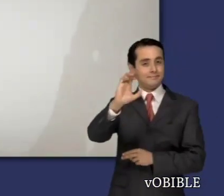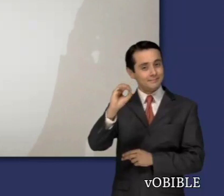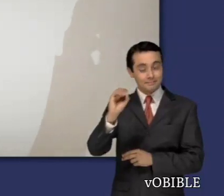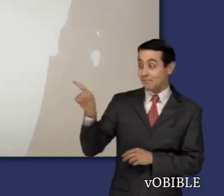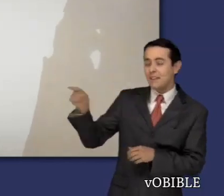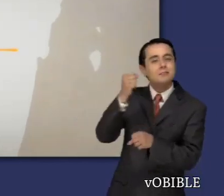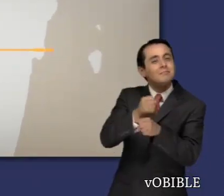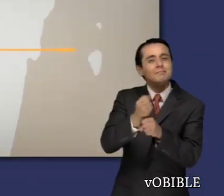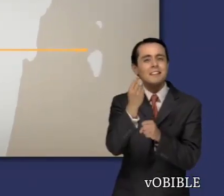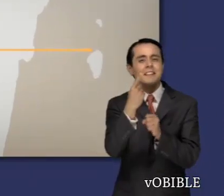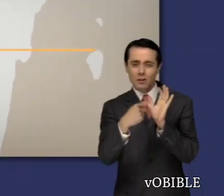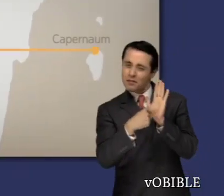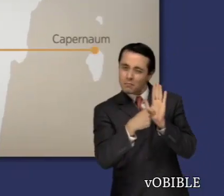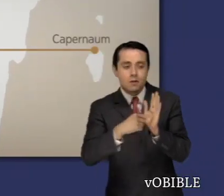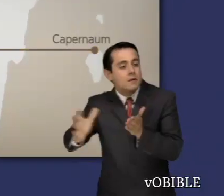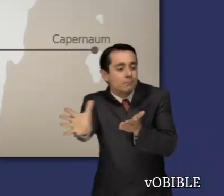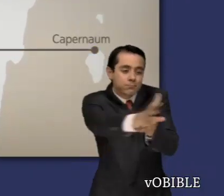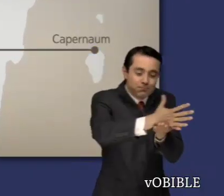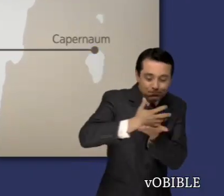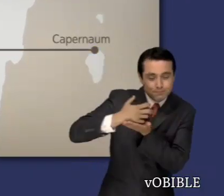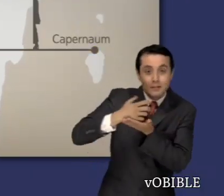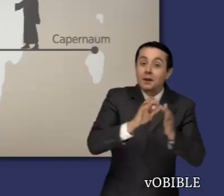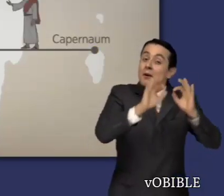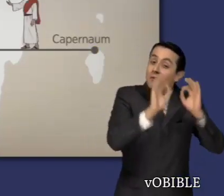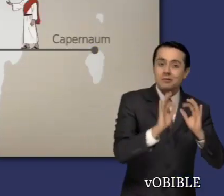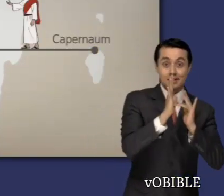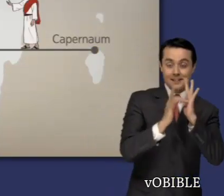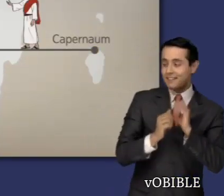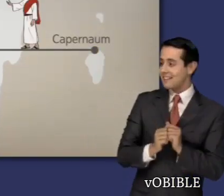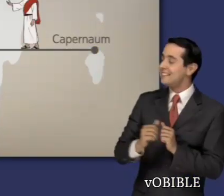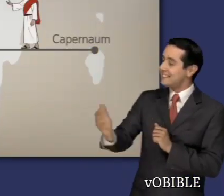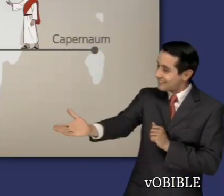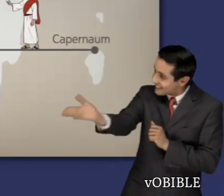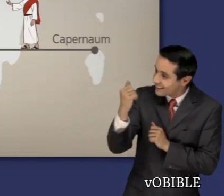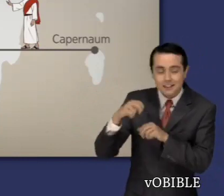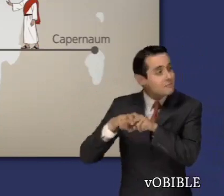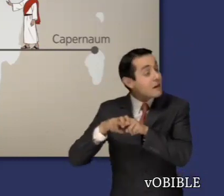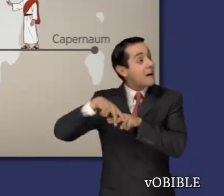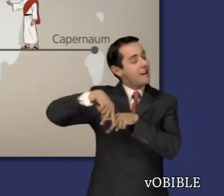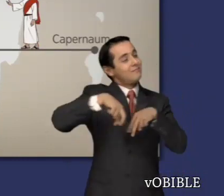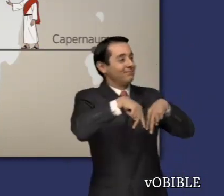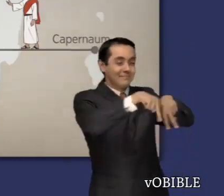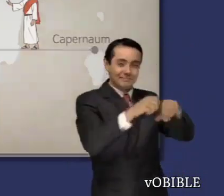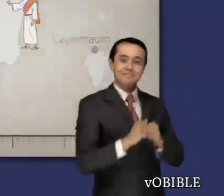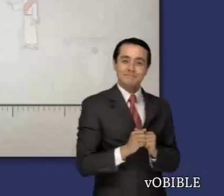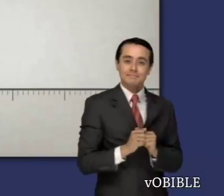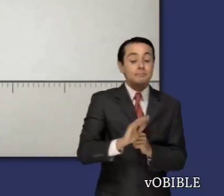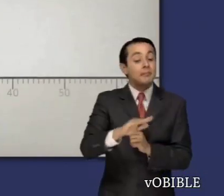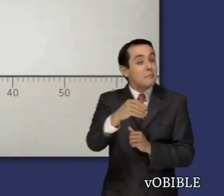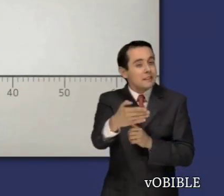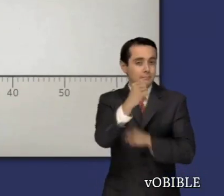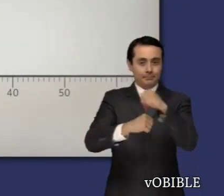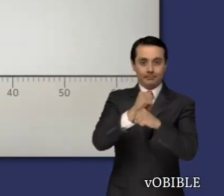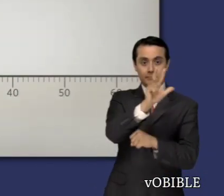Mateo trabajaba como recaudador de impuestos en Capernaum cuando Jesús lo invitó a ser su discípulo. Más tarde, después